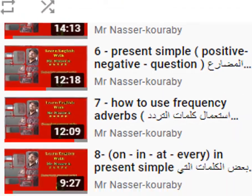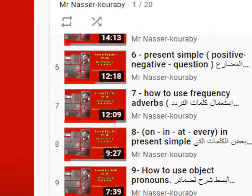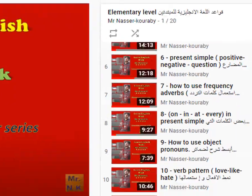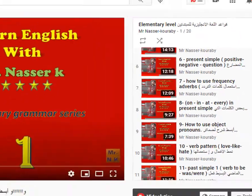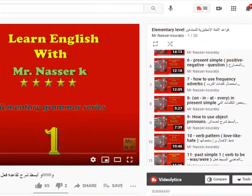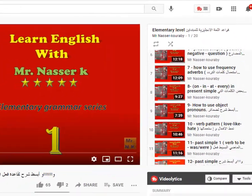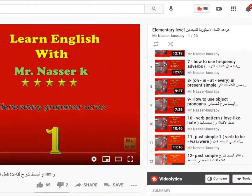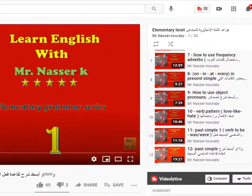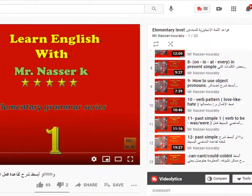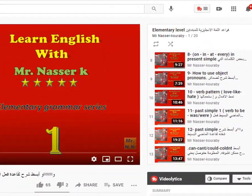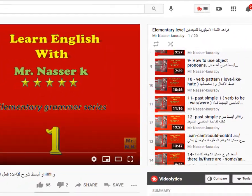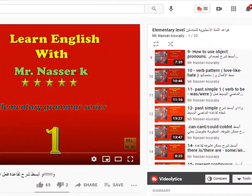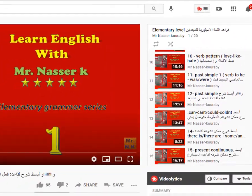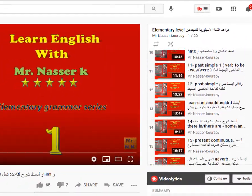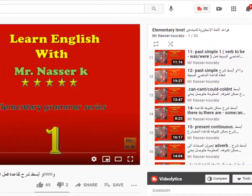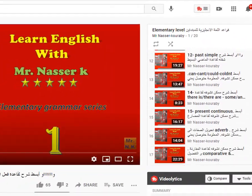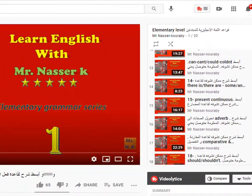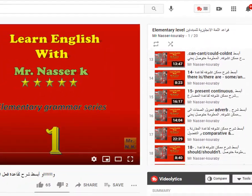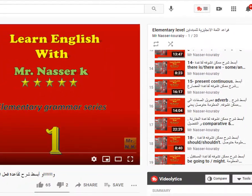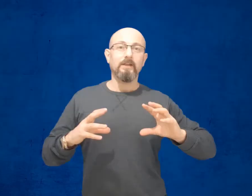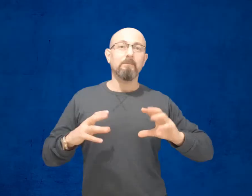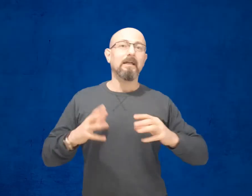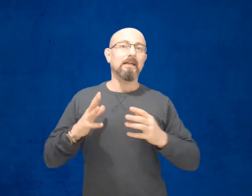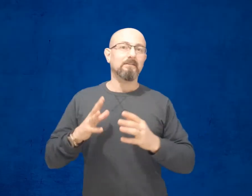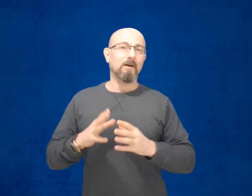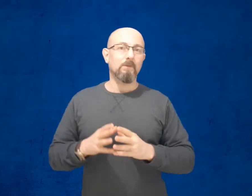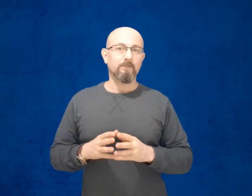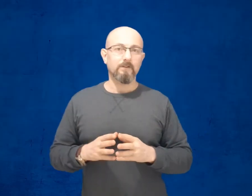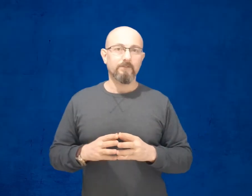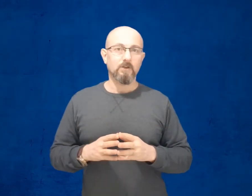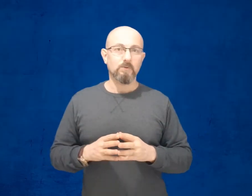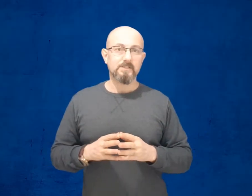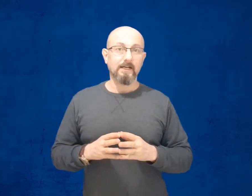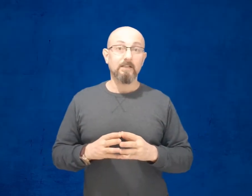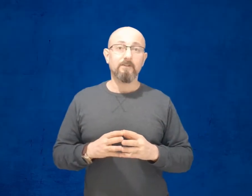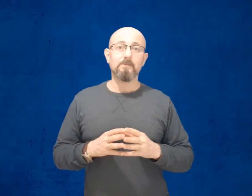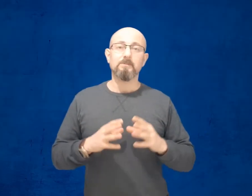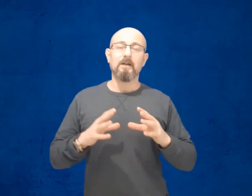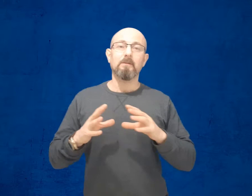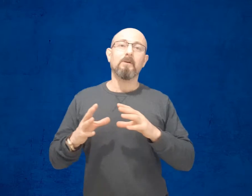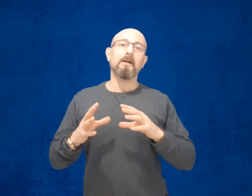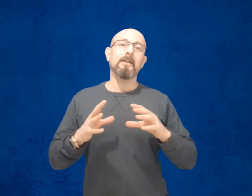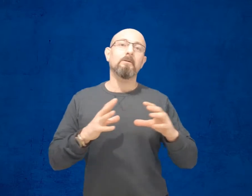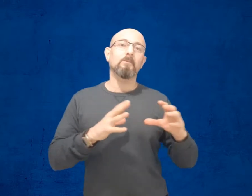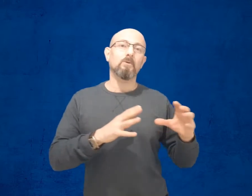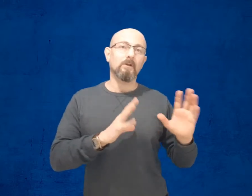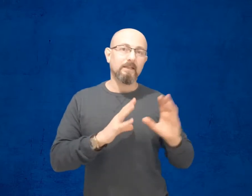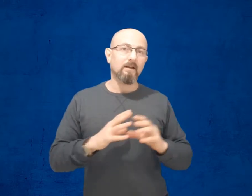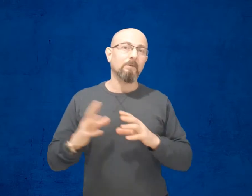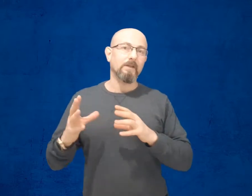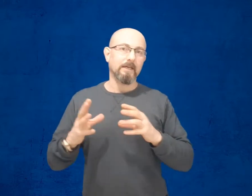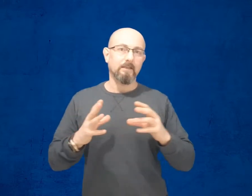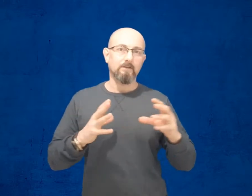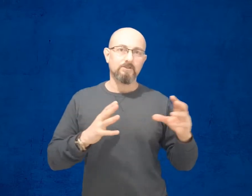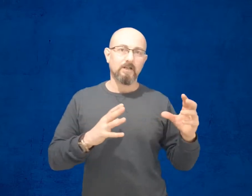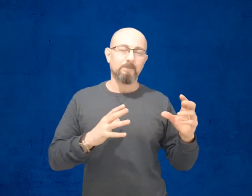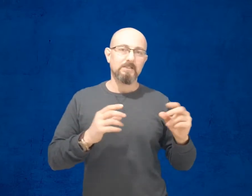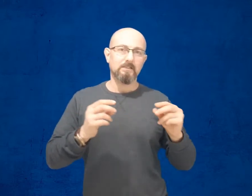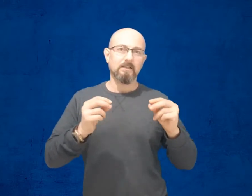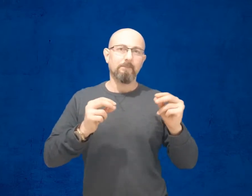فيديو راح يطلع الرابط فوق شوفو لأن نحن لا نتعمق في الـ Frequency Adverbs راح نمر عليهم مرور الكيرامي يعني شرح بسيط كم